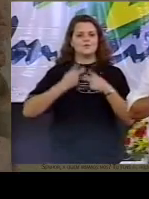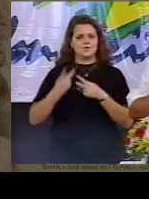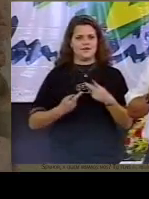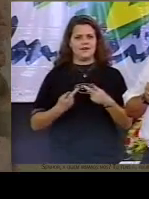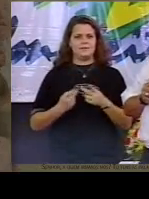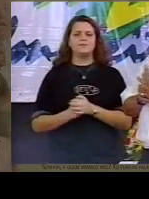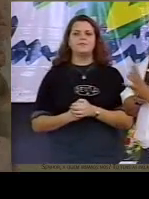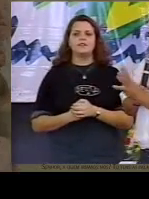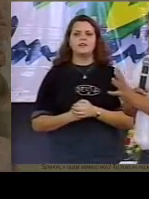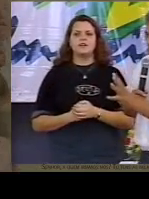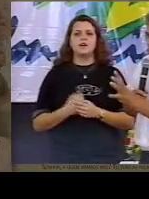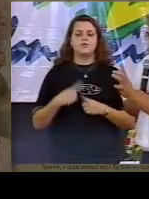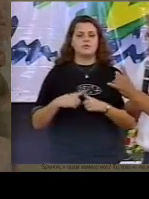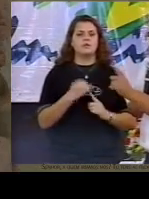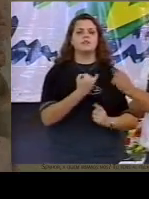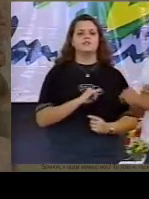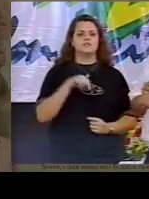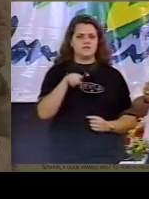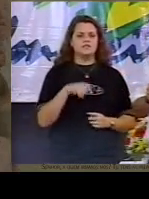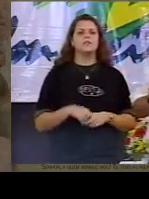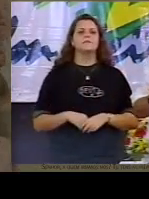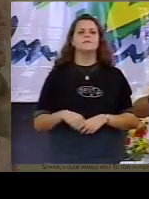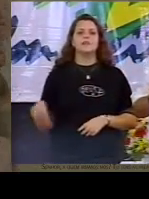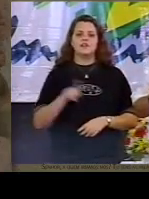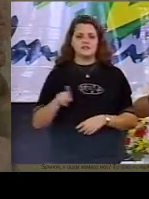sequência de ataques que aquela casa vai sofrer